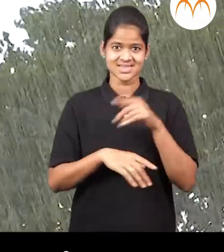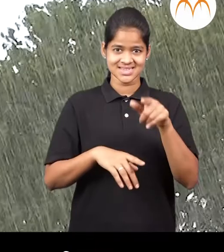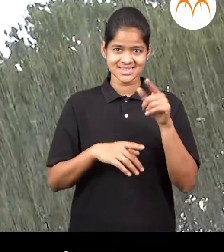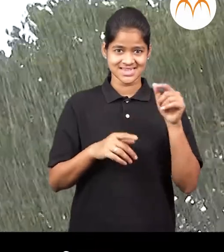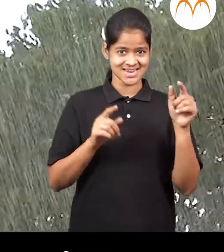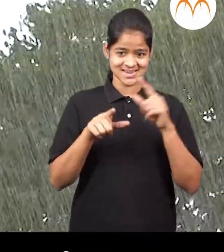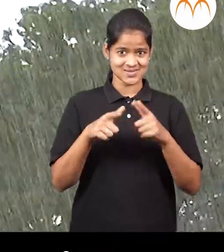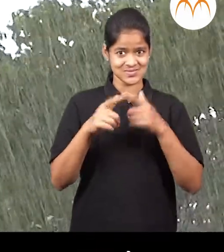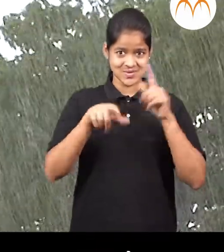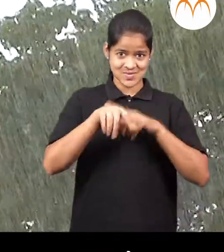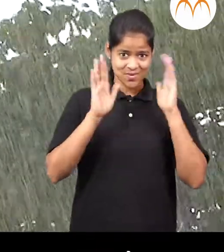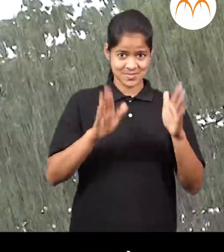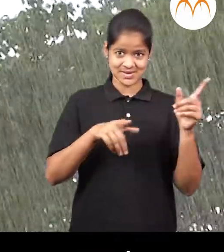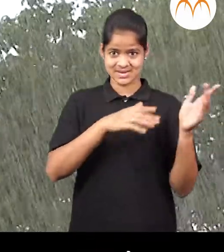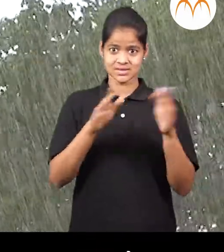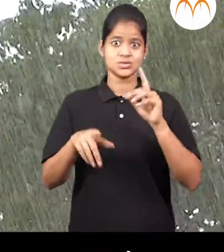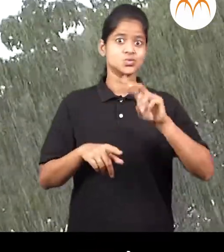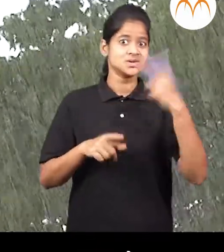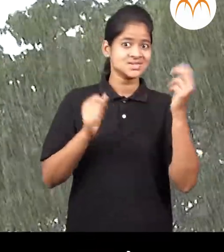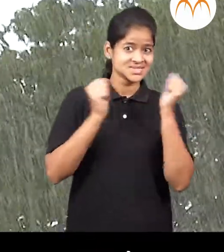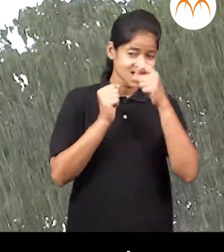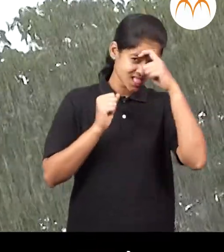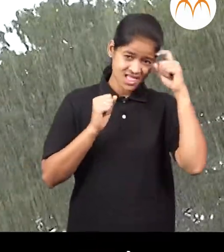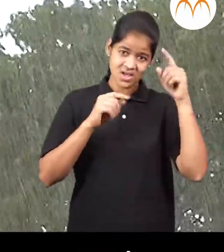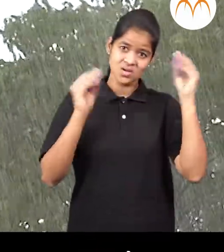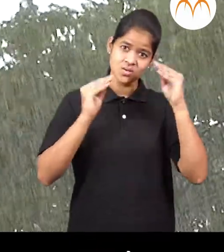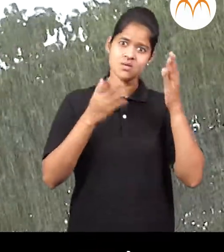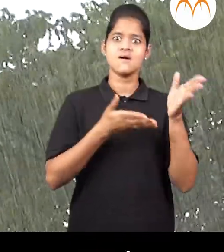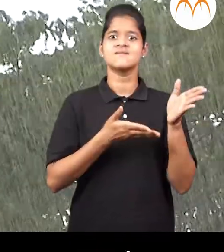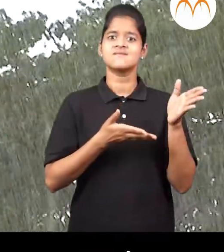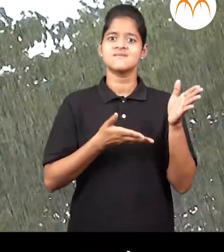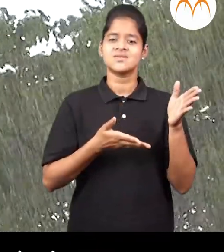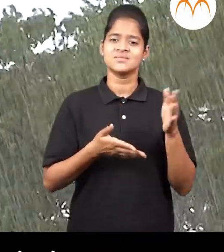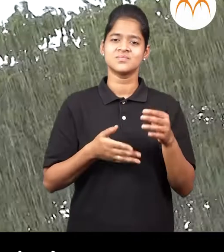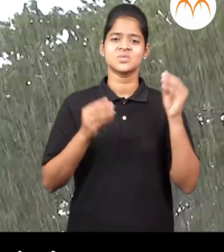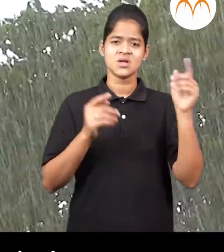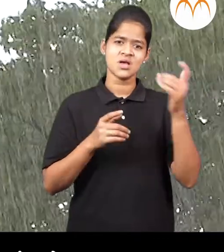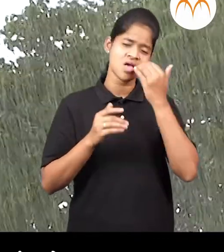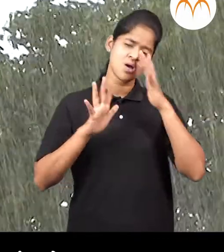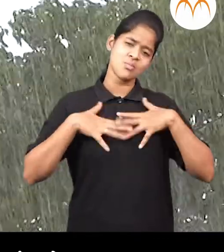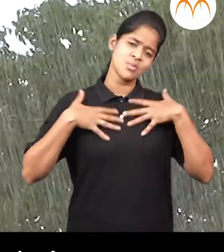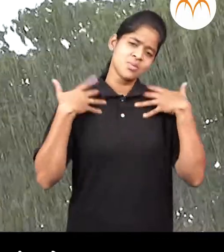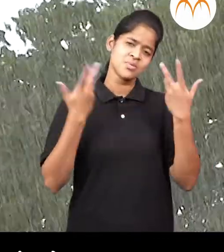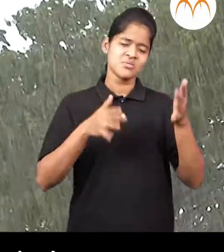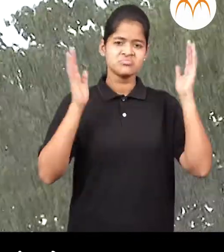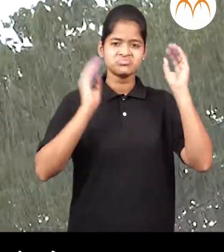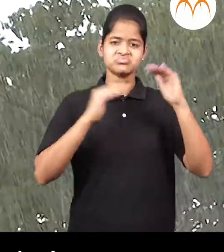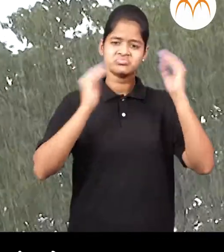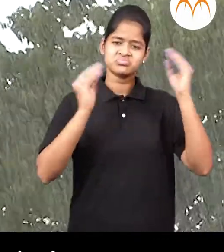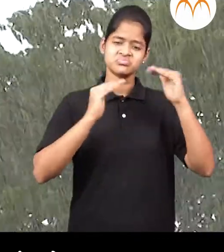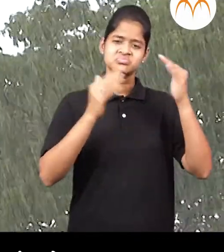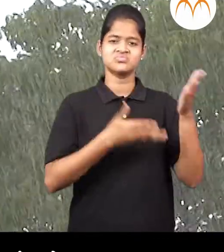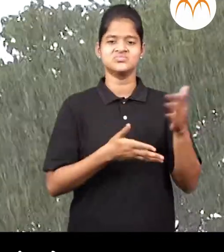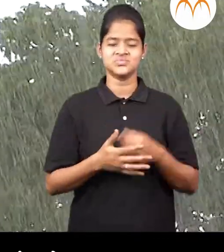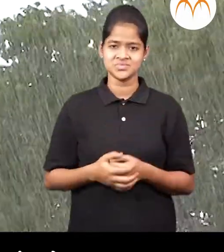पाउस या शिवाय कधी तरी हिवाले आत कि वहां उन्हाले आता ही पाउस पड़तो अश्या पाउसाला आउकाली